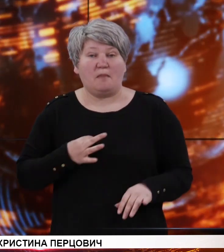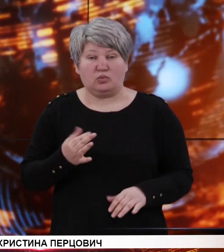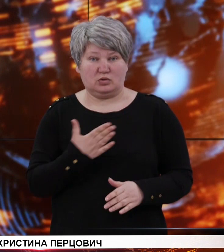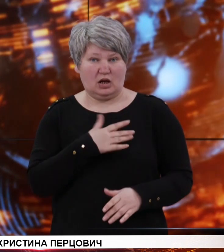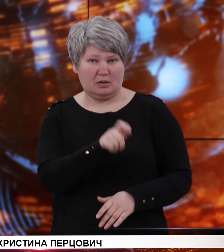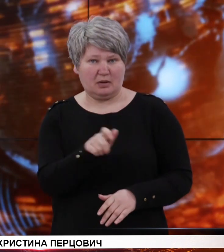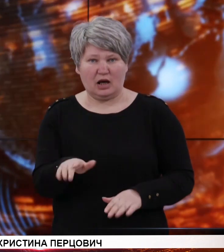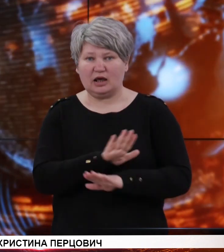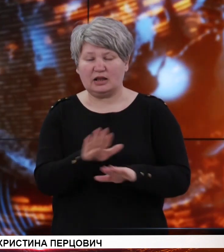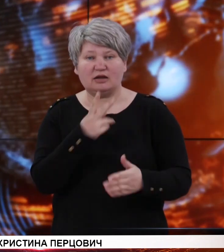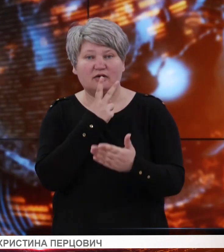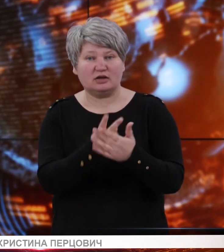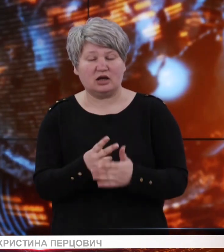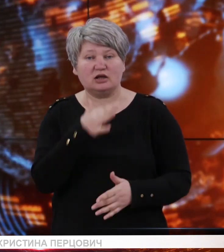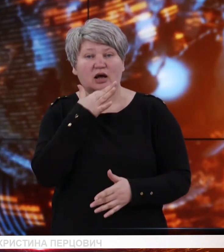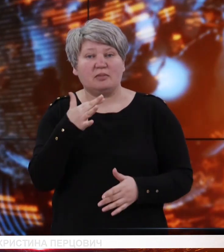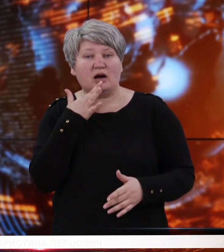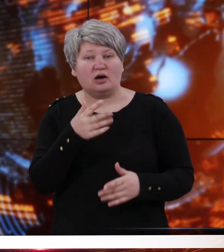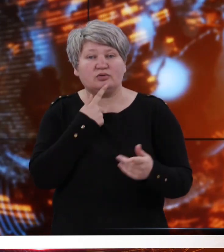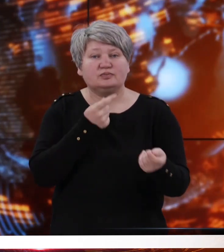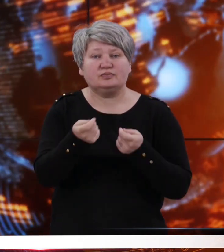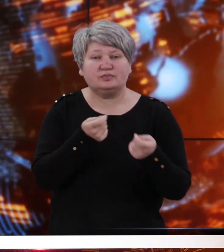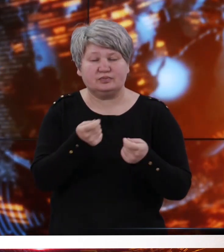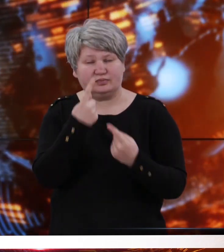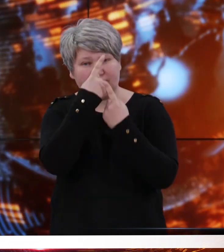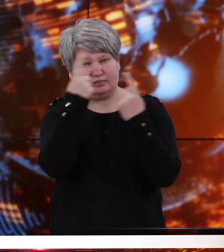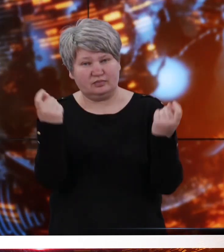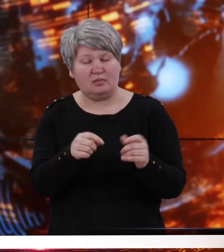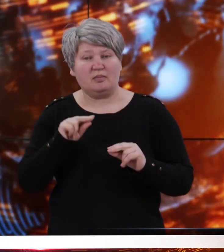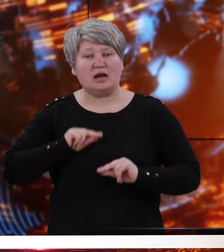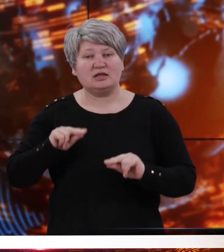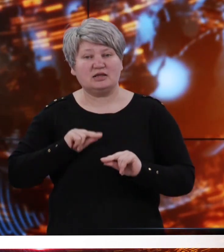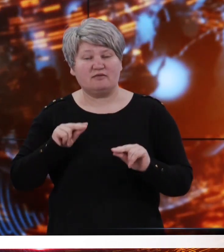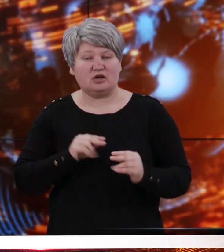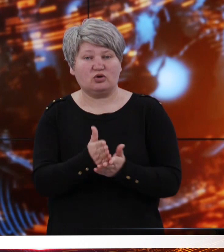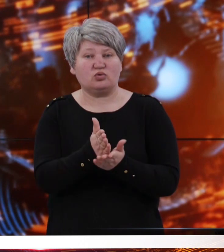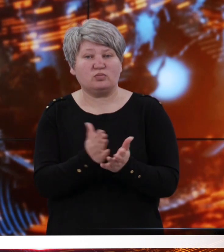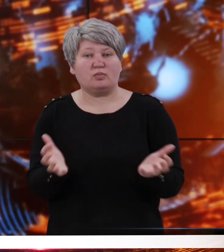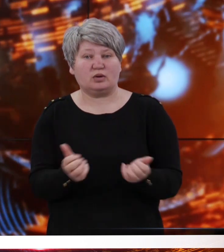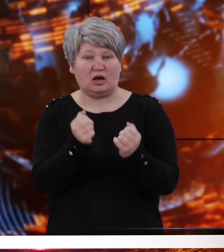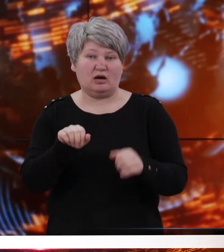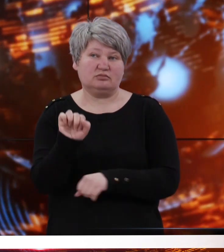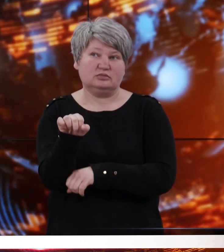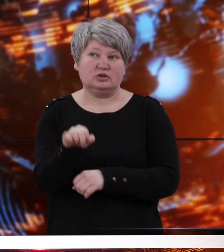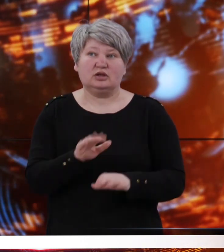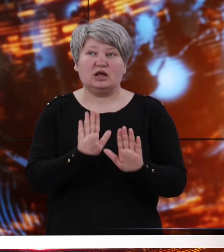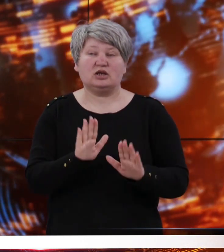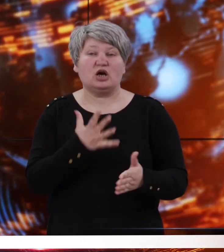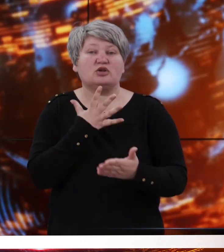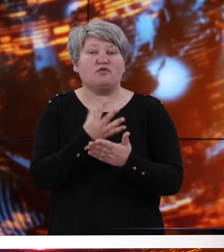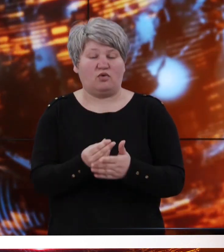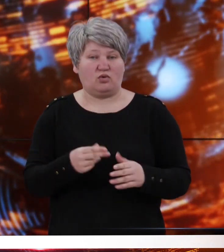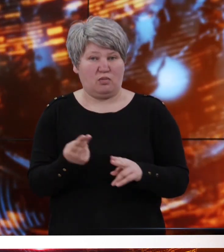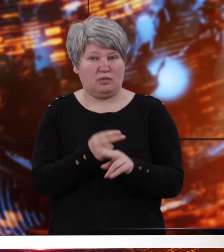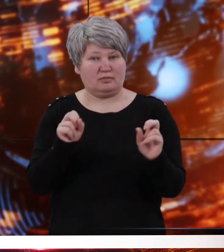прикарпатців, котрі, незважаючи на численні застереження працівників служби порятунку, нехтують не лише власною безпекою під час